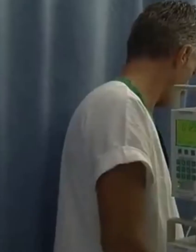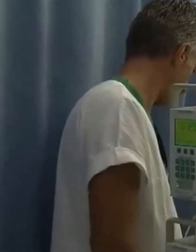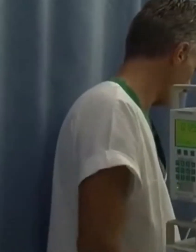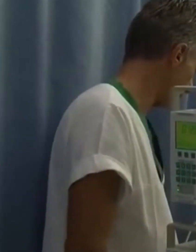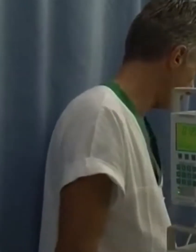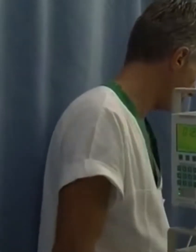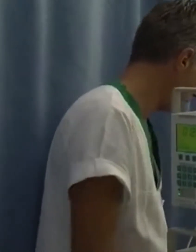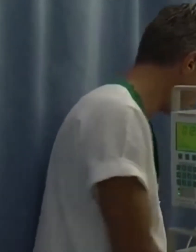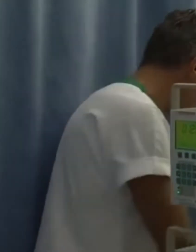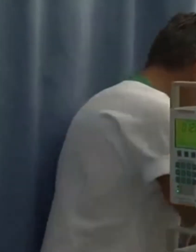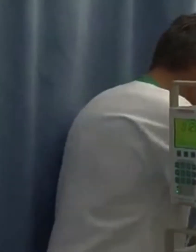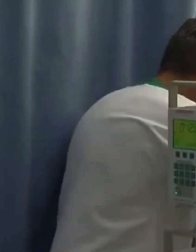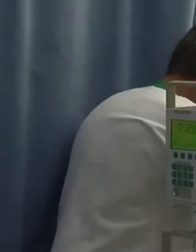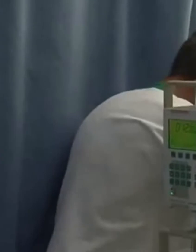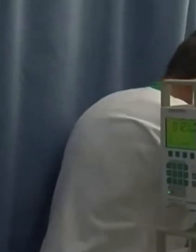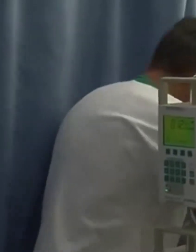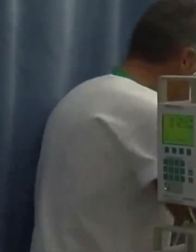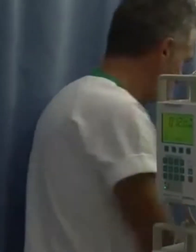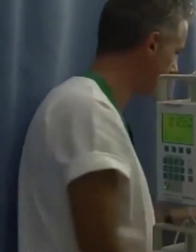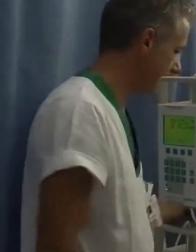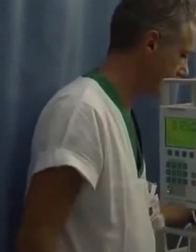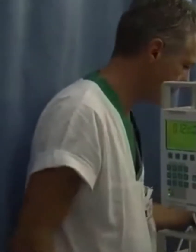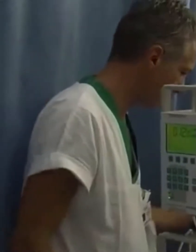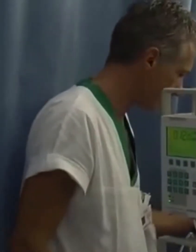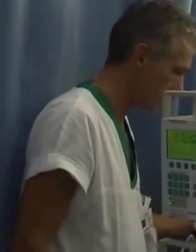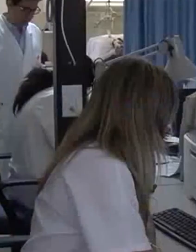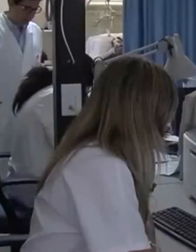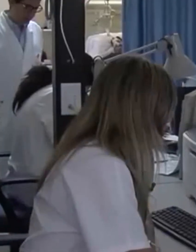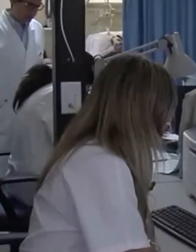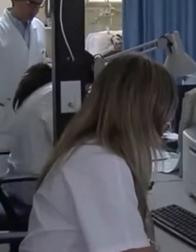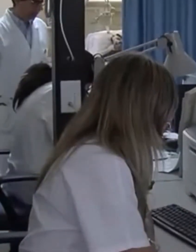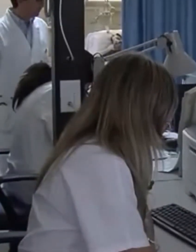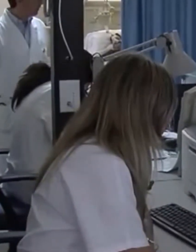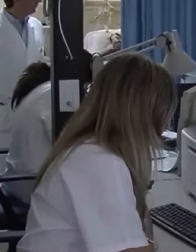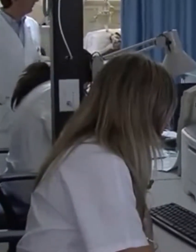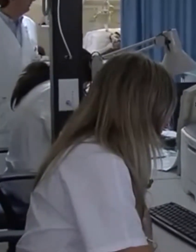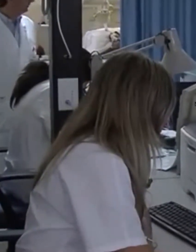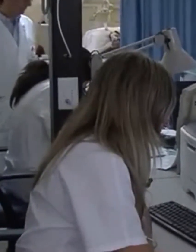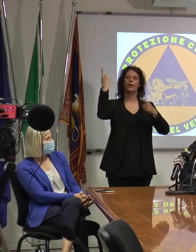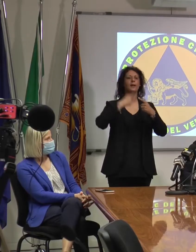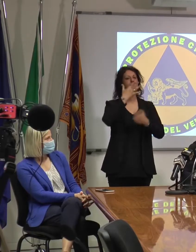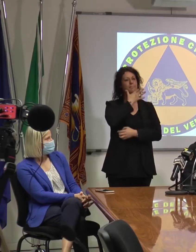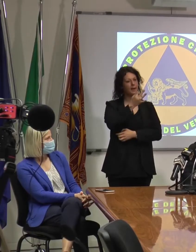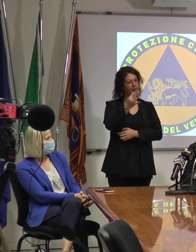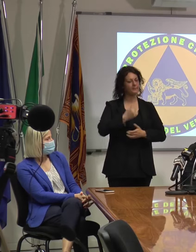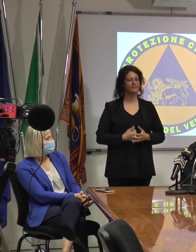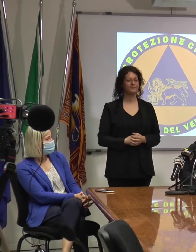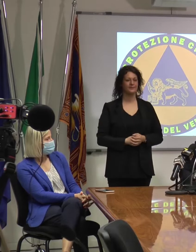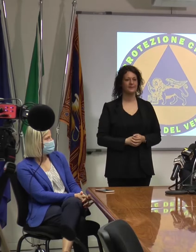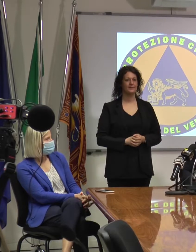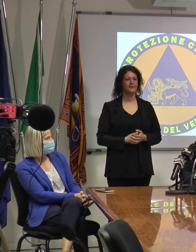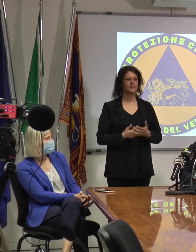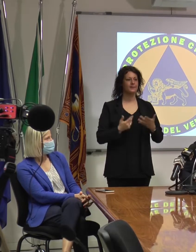resta d'obbligo, anche perché dopo giorni si sono registrati cinque nuovi ricoveri. Da qui l'invito a rispettare la norma della